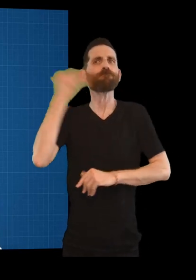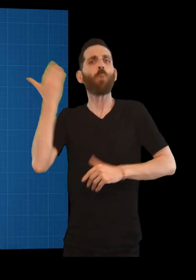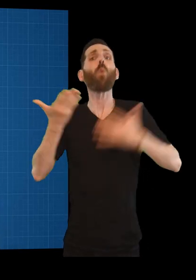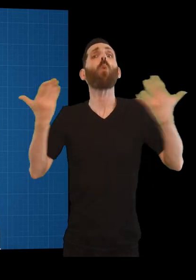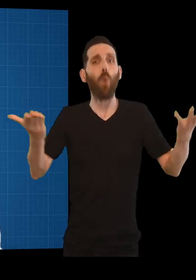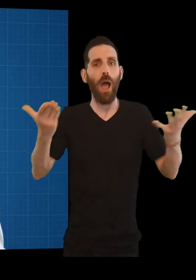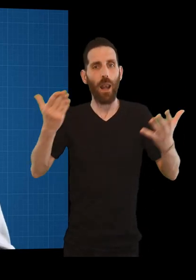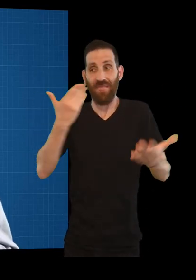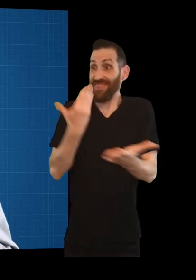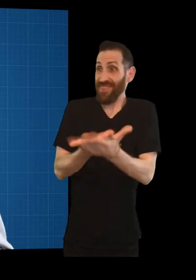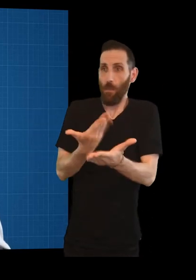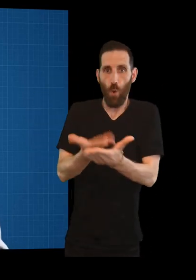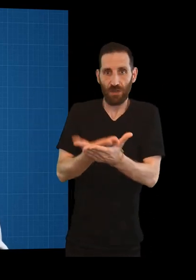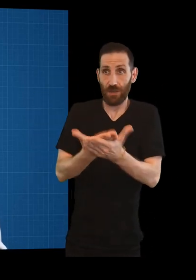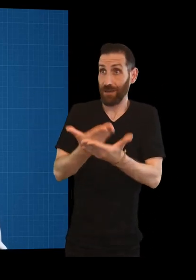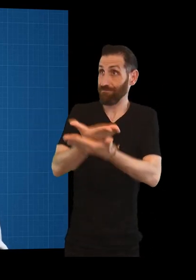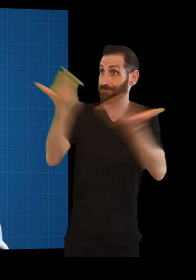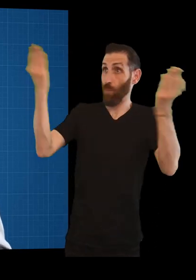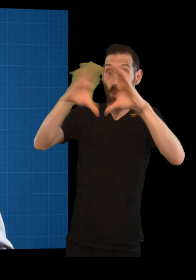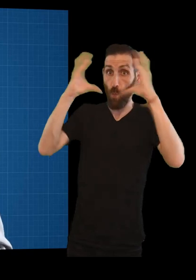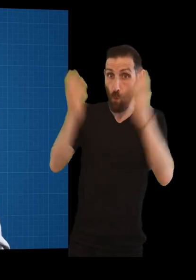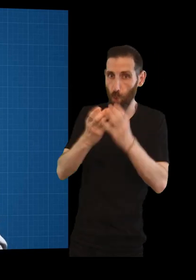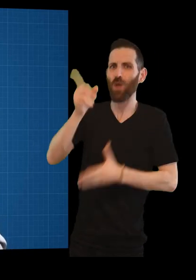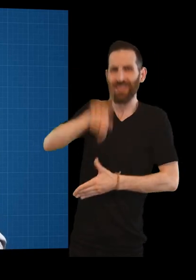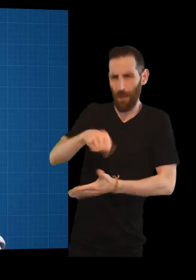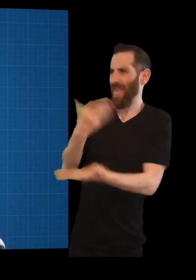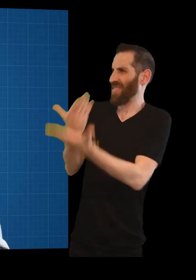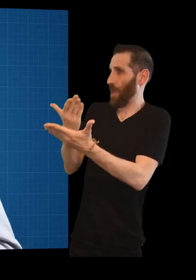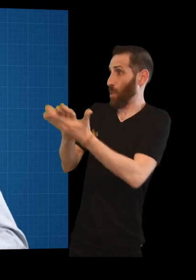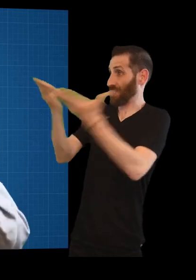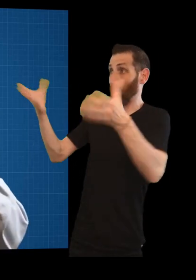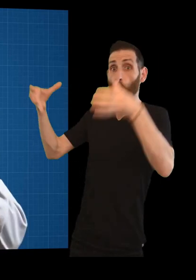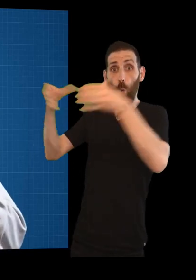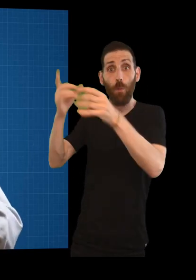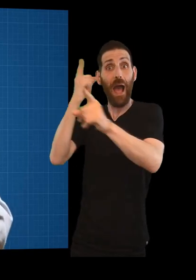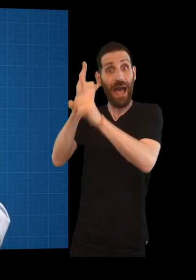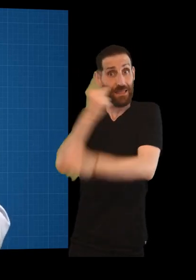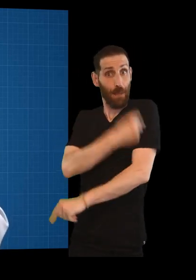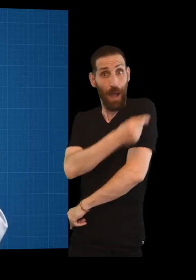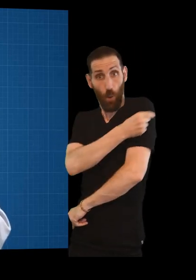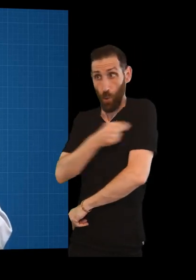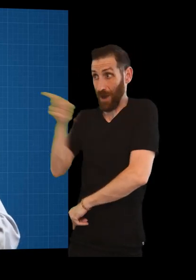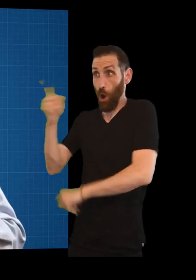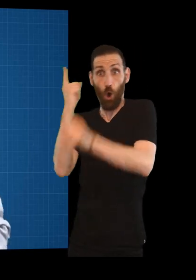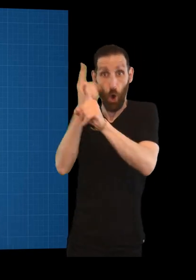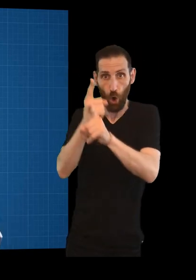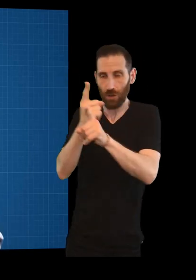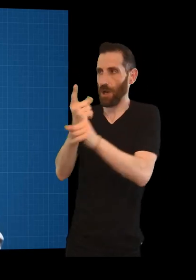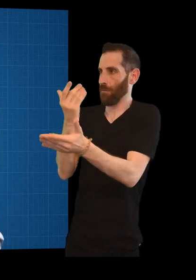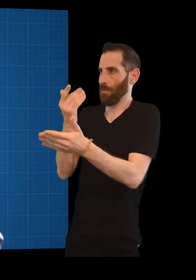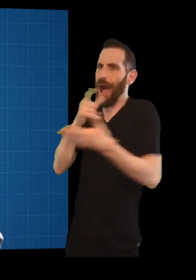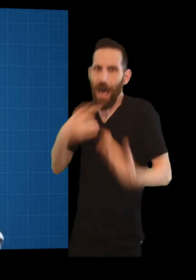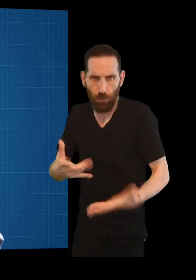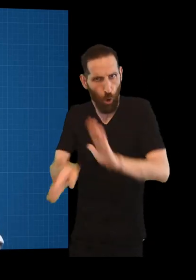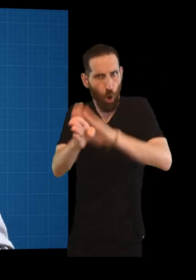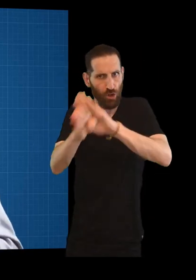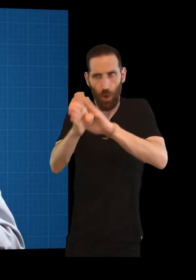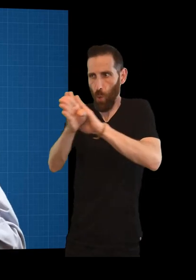eterno da expedición reside en demostrar ante o mundo entero e ante aqueles anti-vacinas que opoñían resistencia, como os